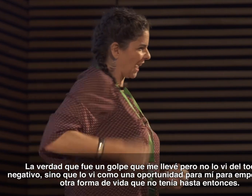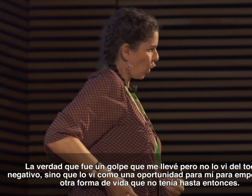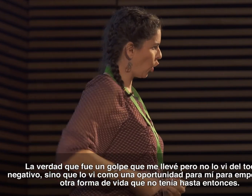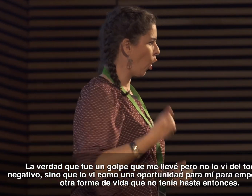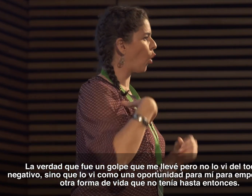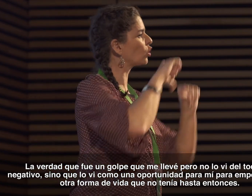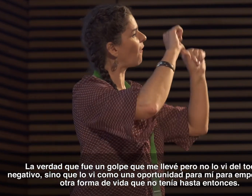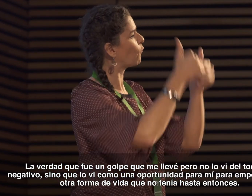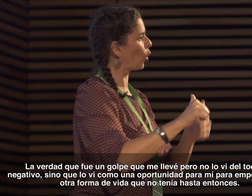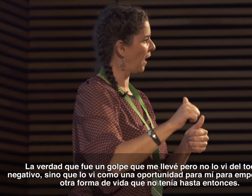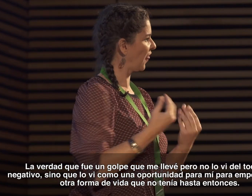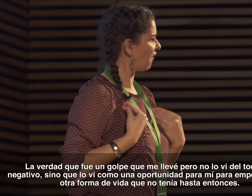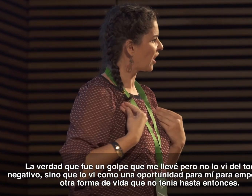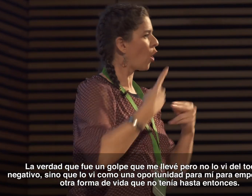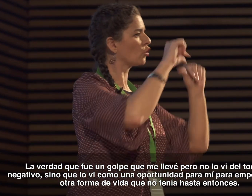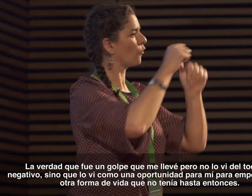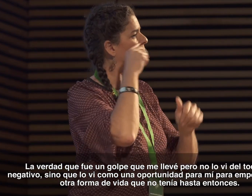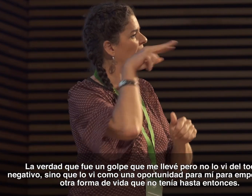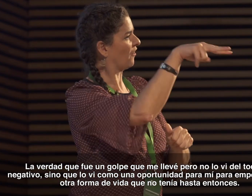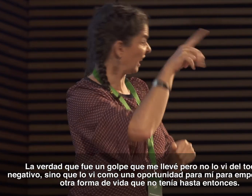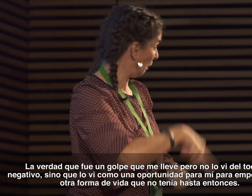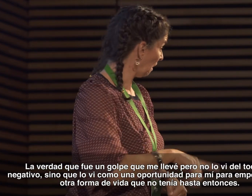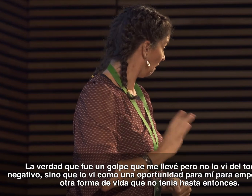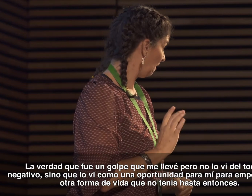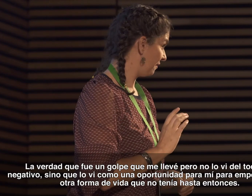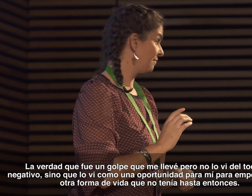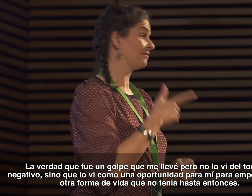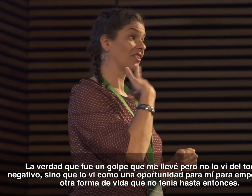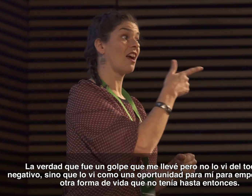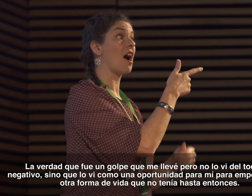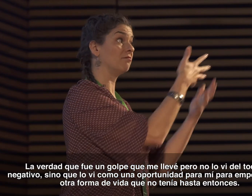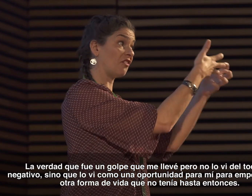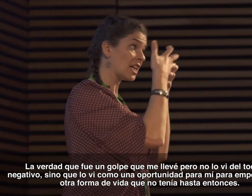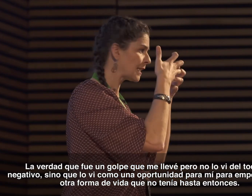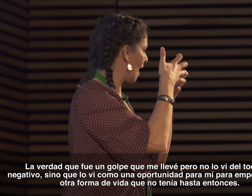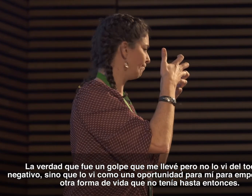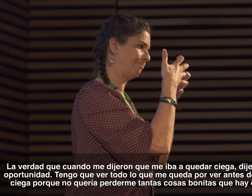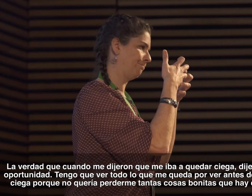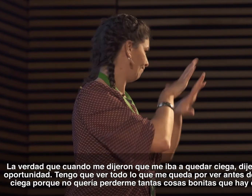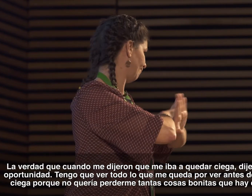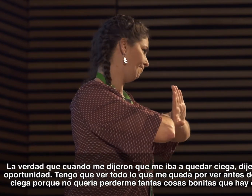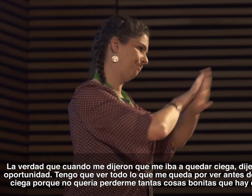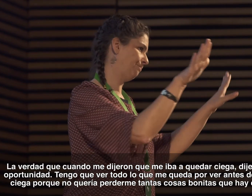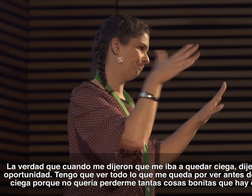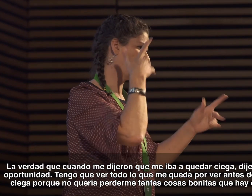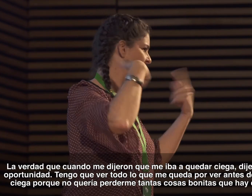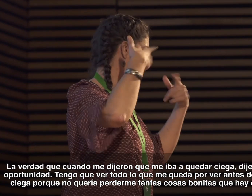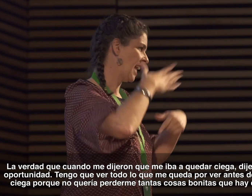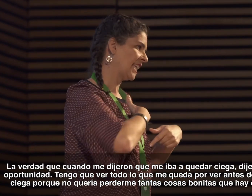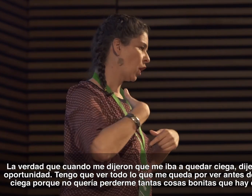que lo vi como una oportunidad para mí para empezar a vivir otra forma de vida que no tenía hasta entonces. La verdad que cuando me dijeron que me iba a quedar ciega,